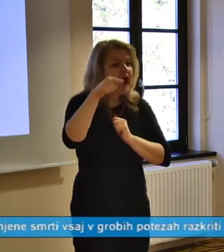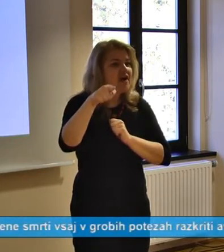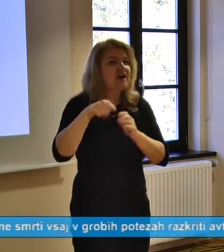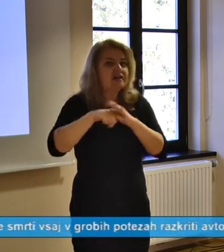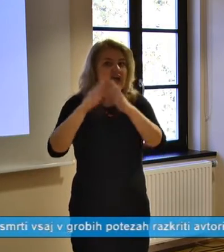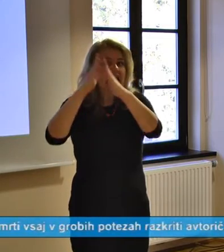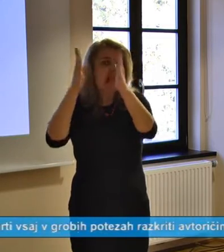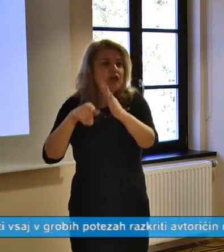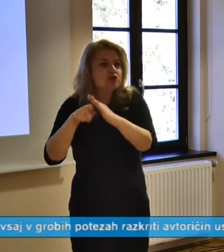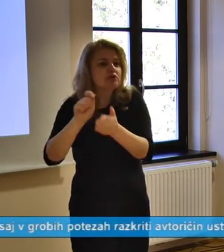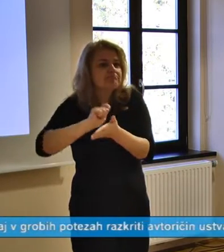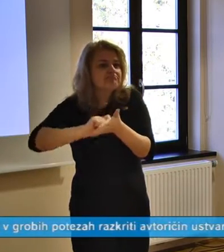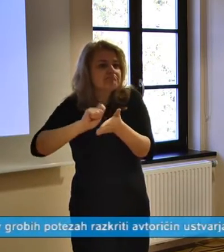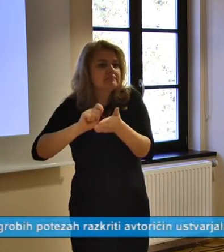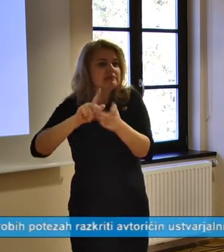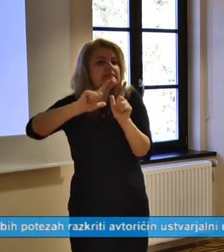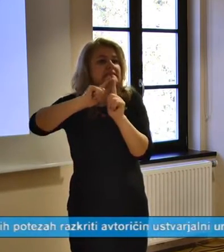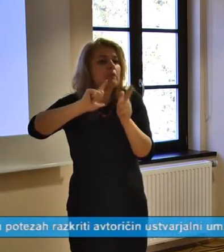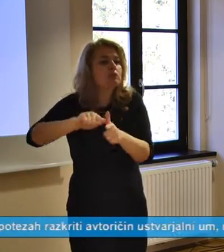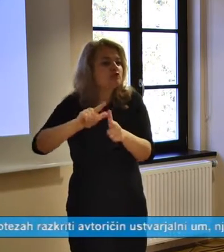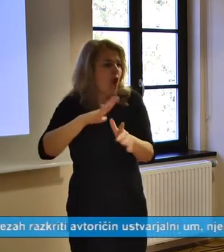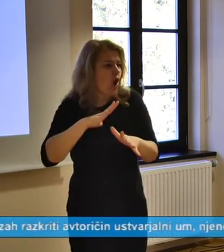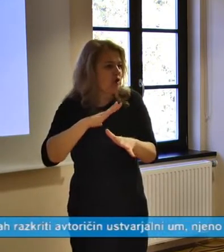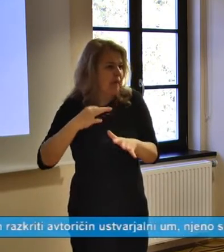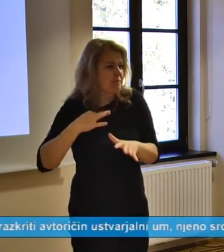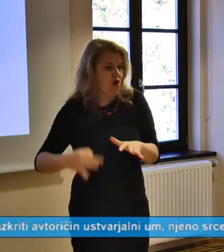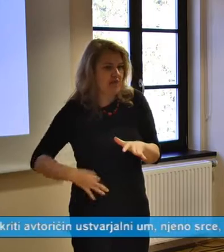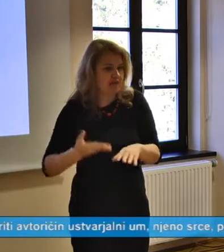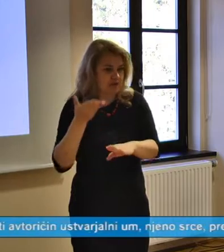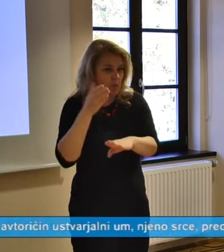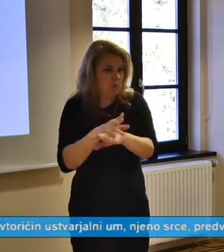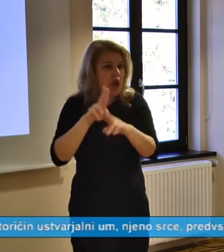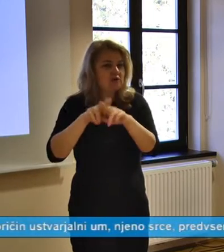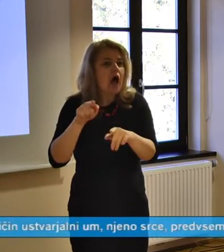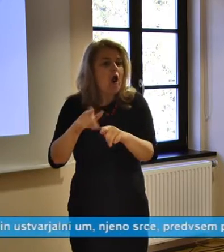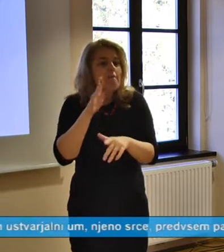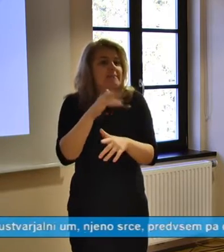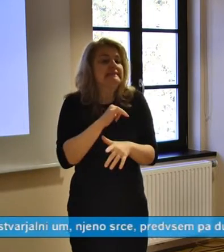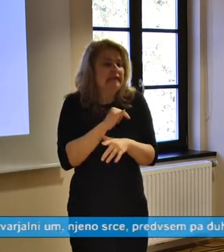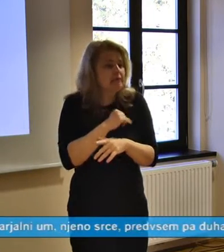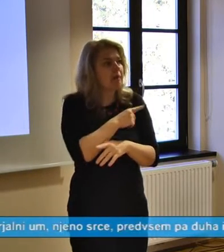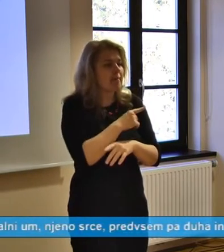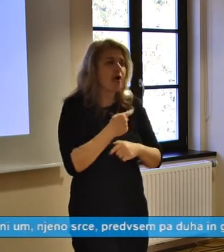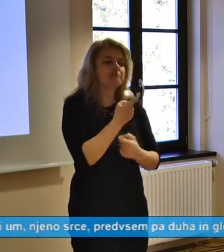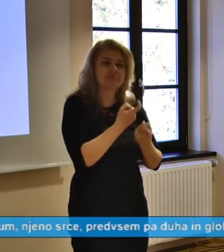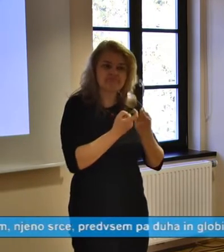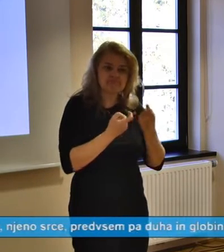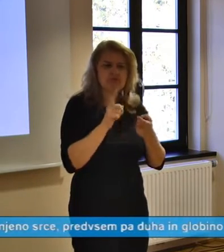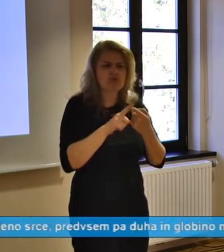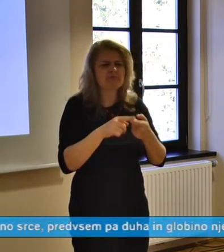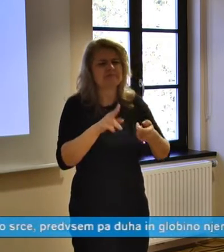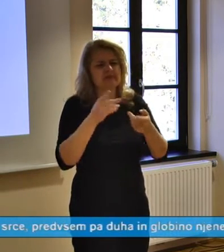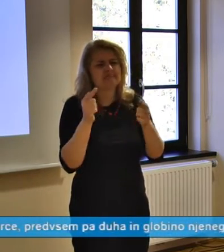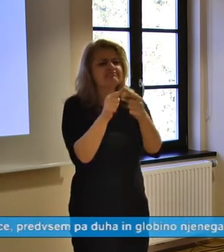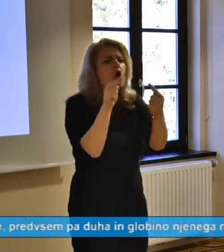notri pisne za poščine profesorice Zdenke. Potem smo seveda iskali